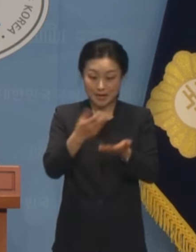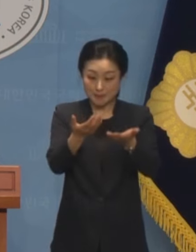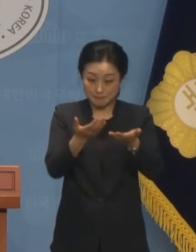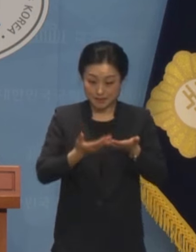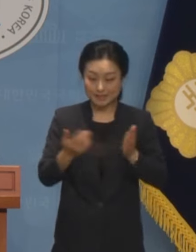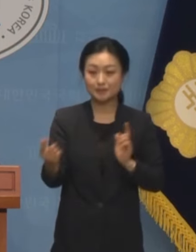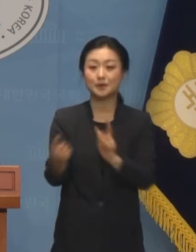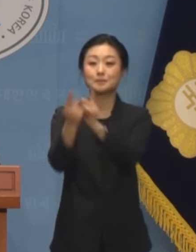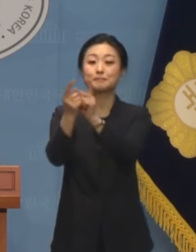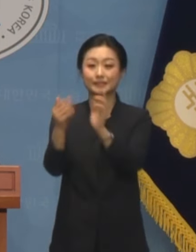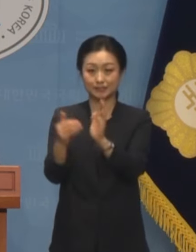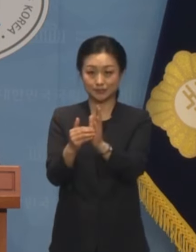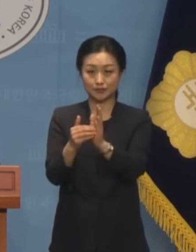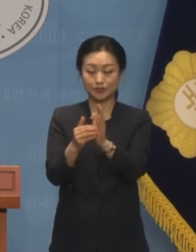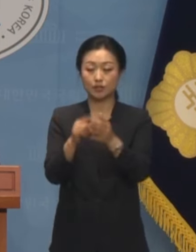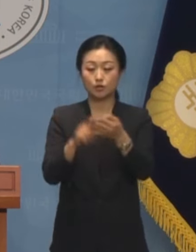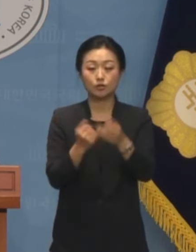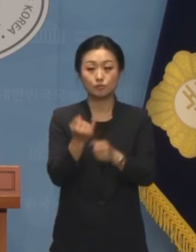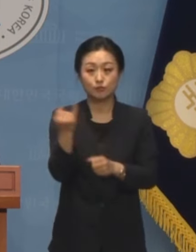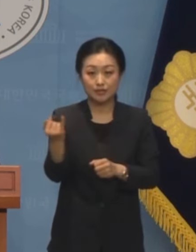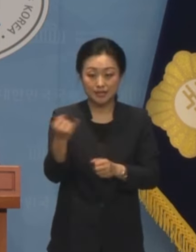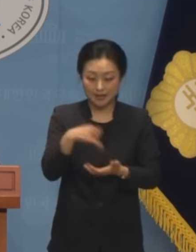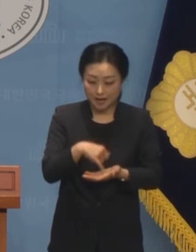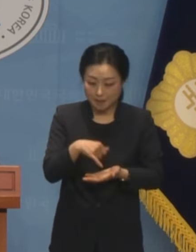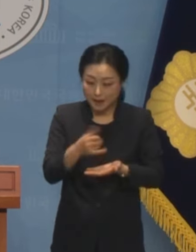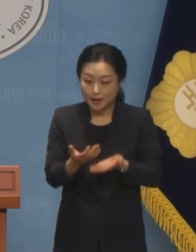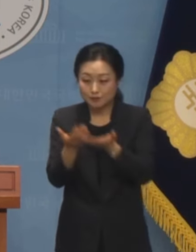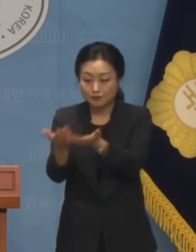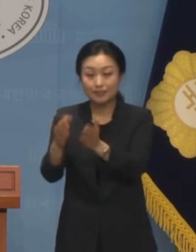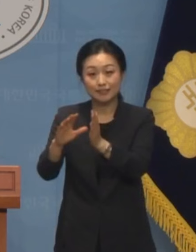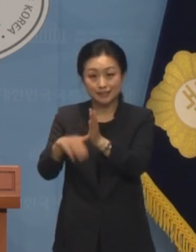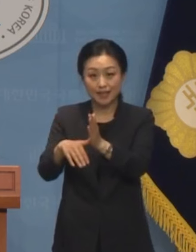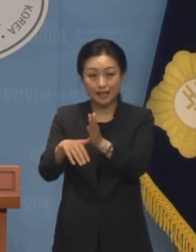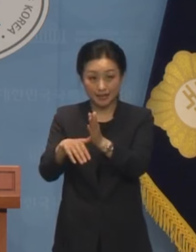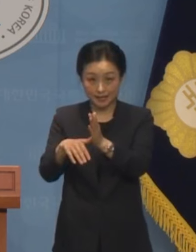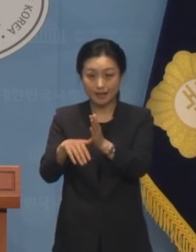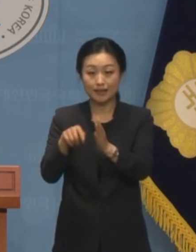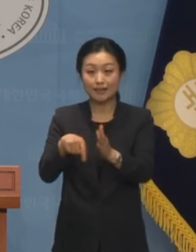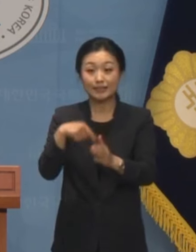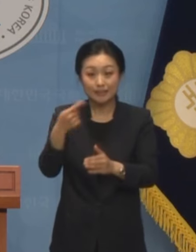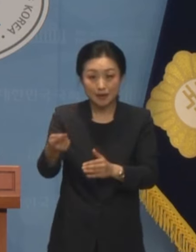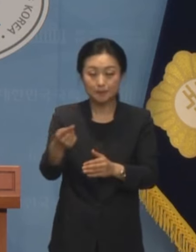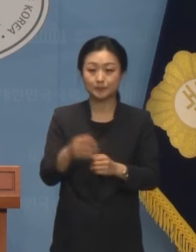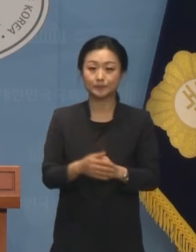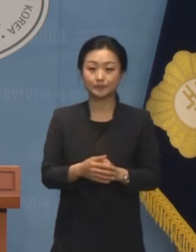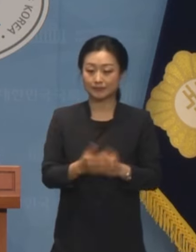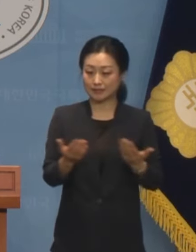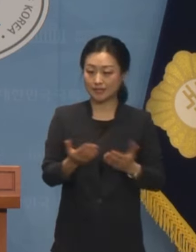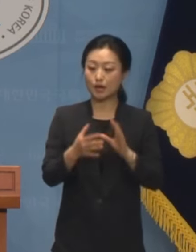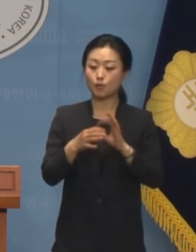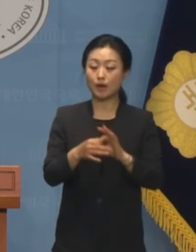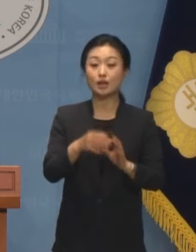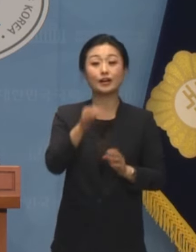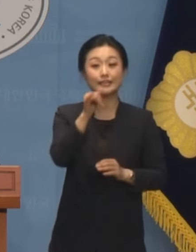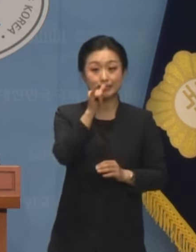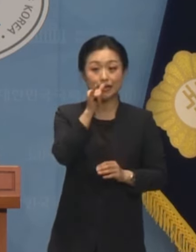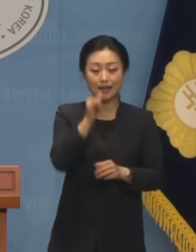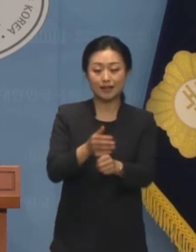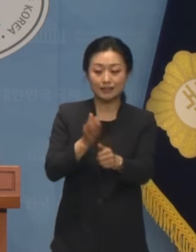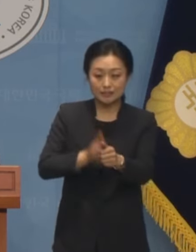김건희 여사에게 명품백을 제공하면서 그 이후에 제공자가 직무와 관련한